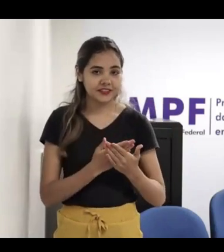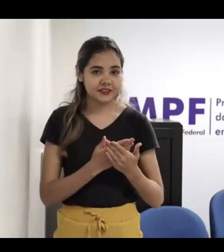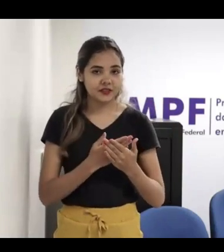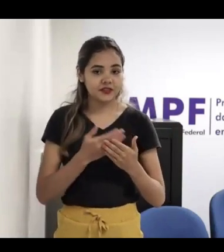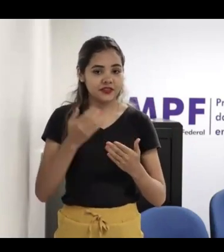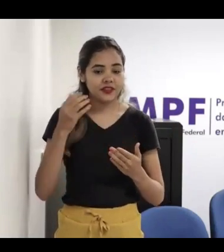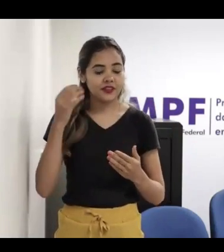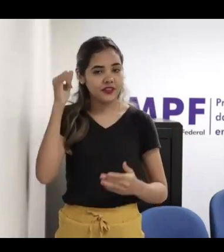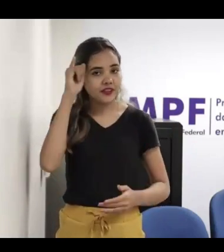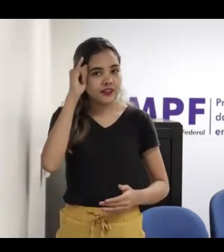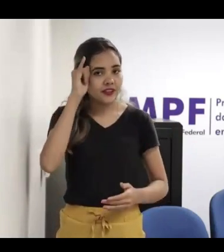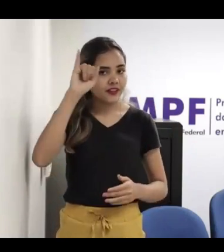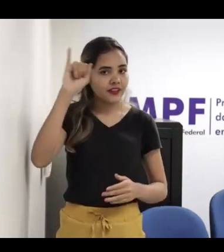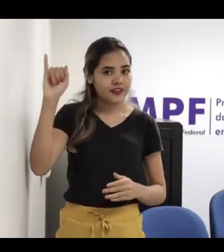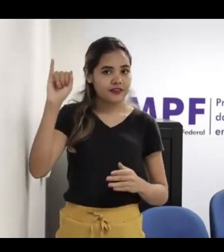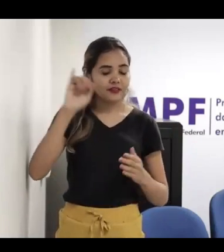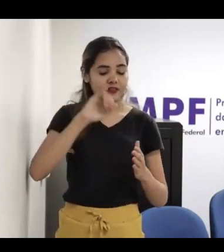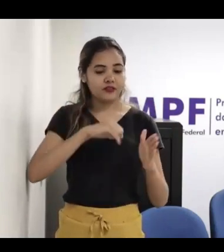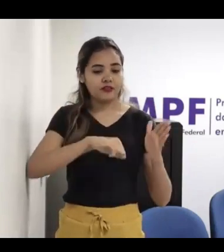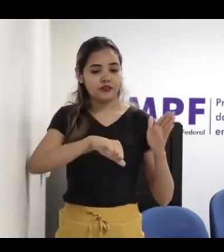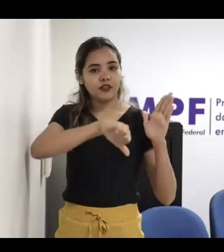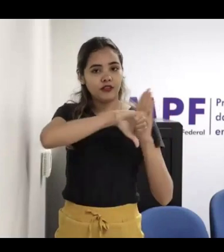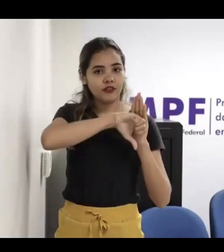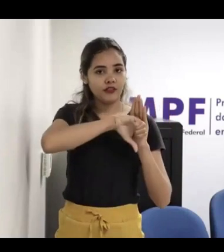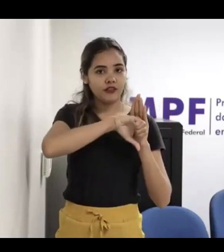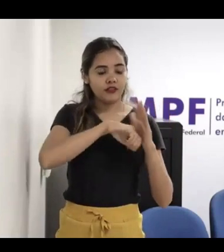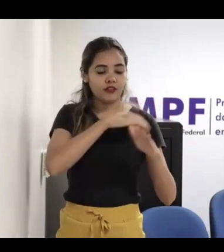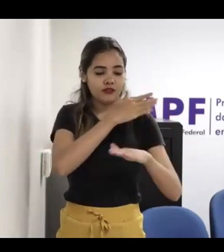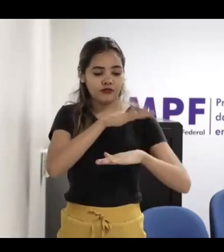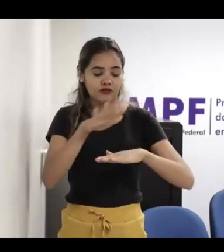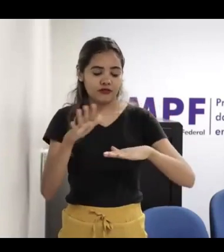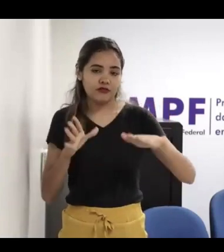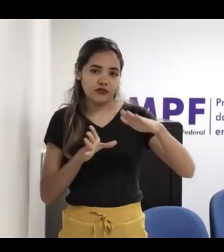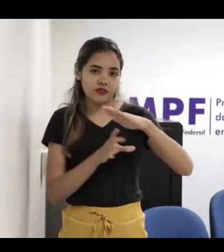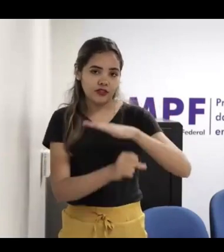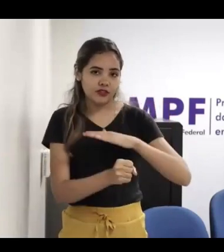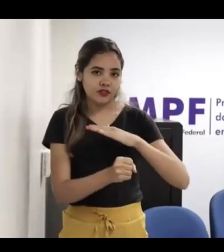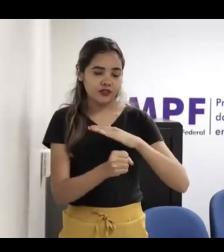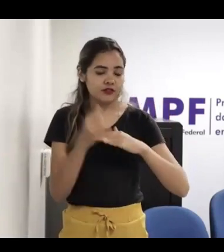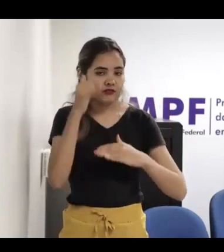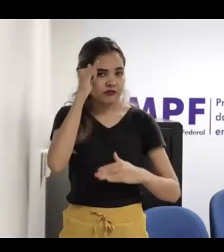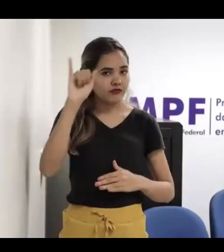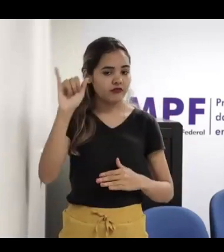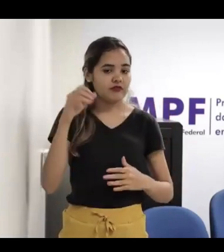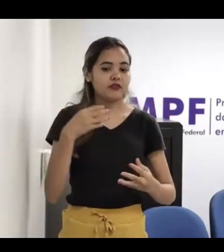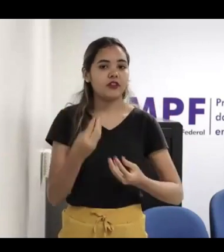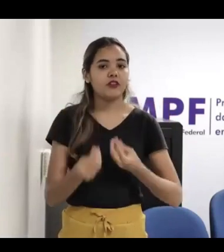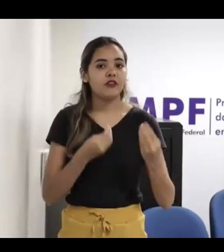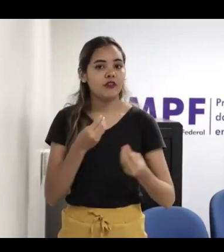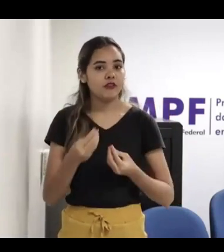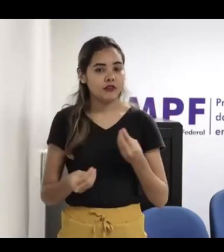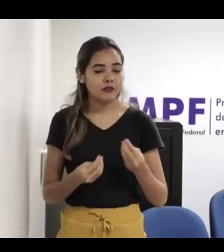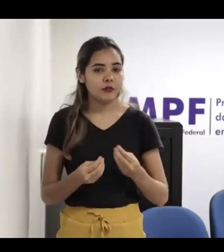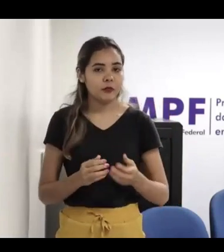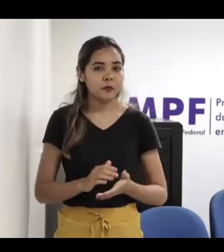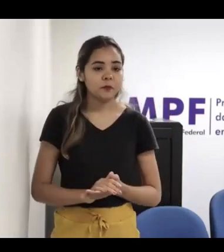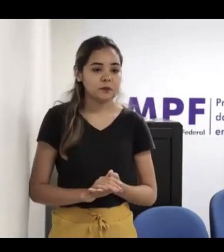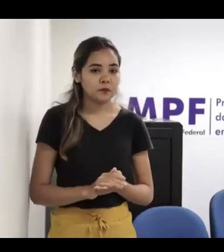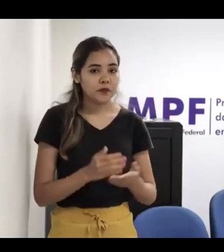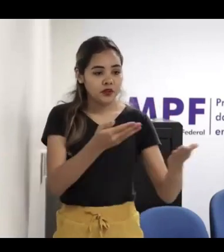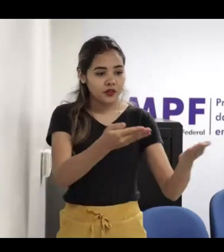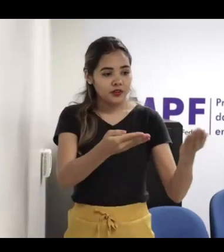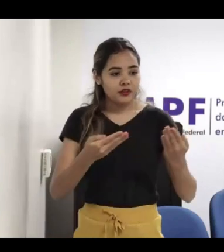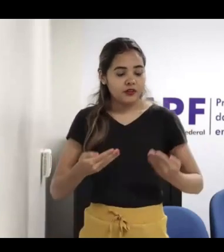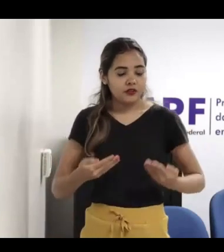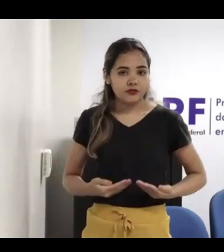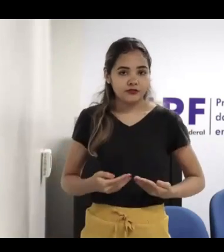Virtuais Infantos Juvenis, Estratégias e Desafios. Eu chamo o mediador Everson